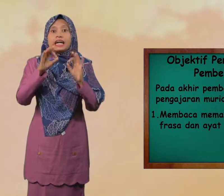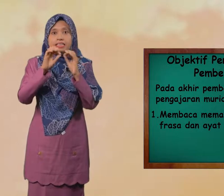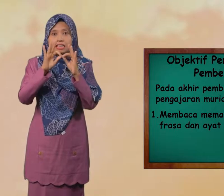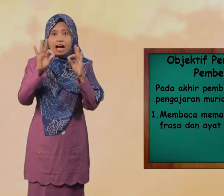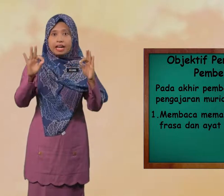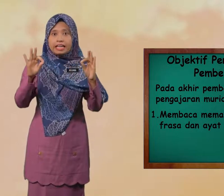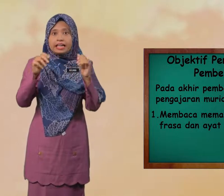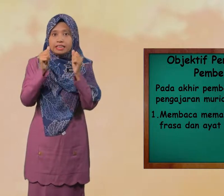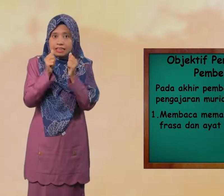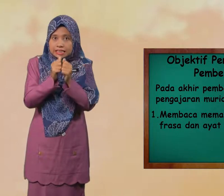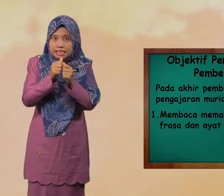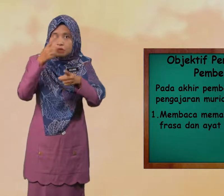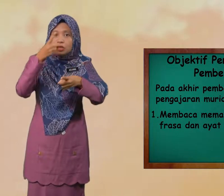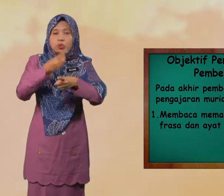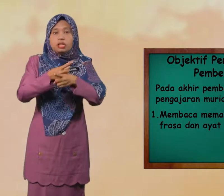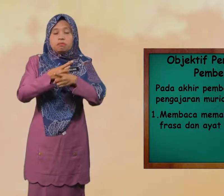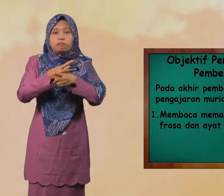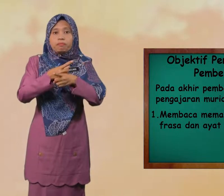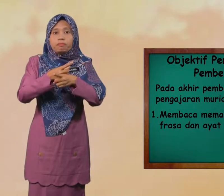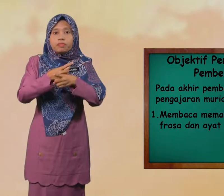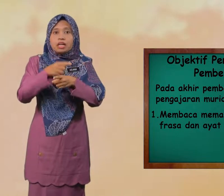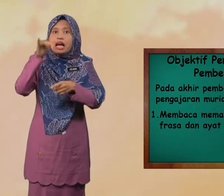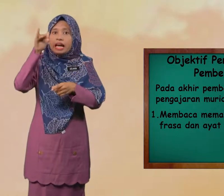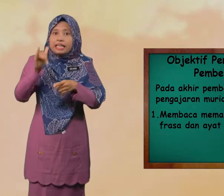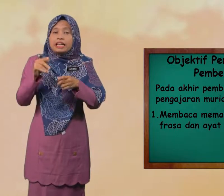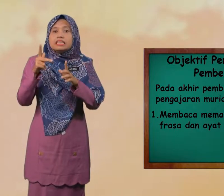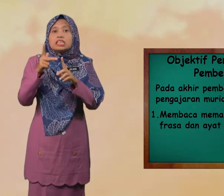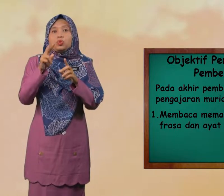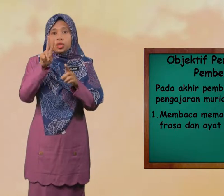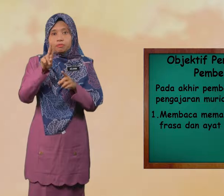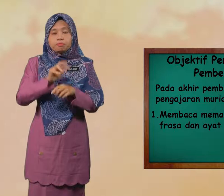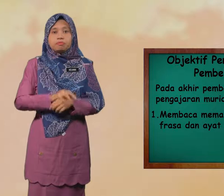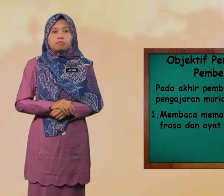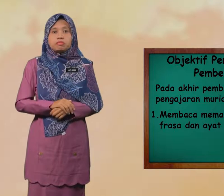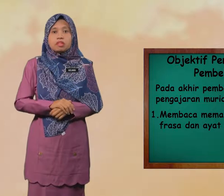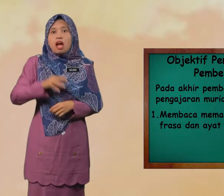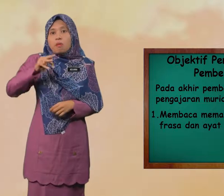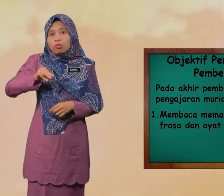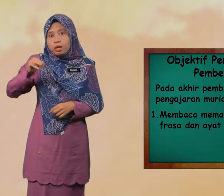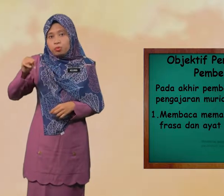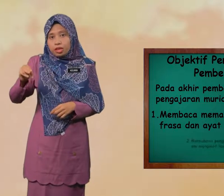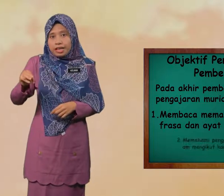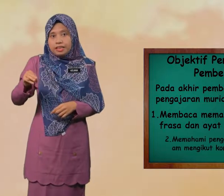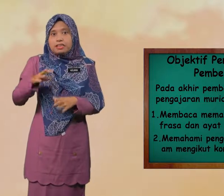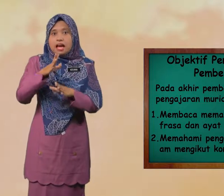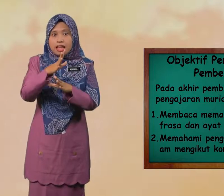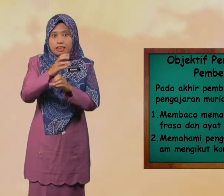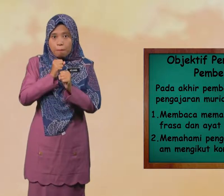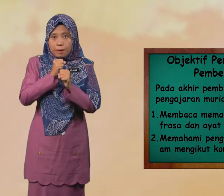ayat dengan betul Yang kedua, murid-murid dapat